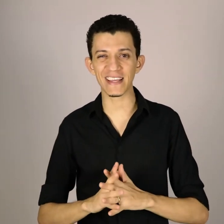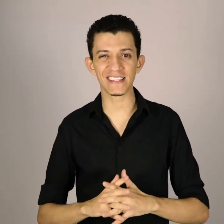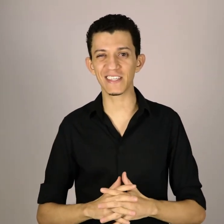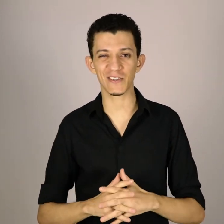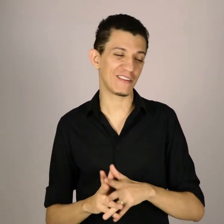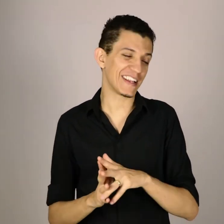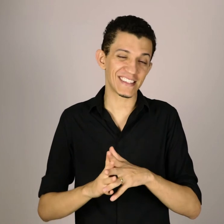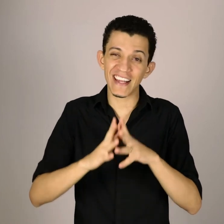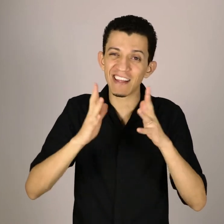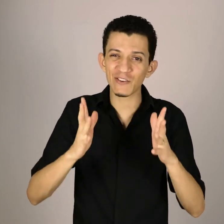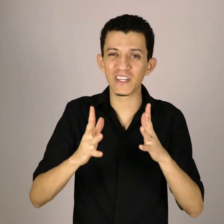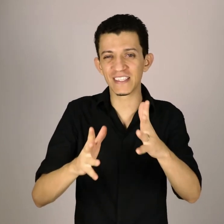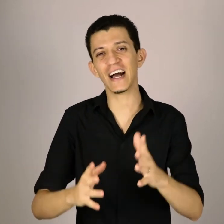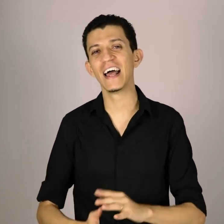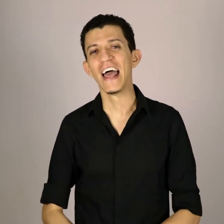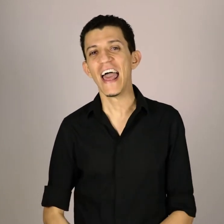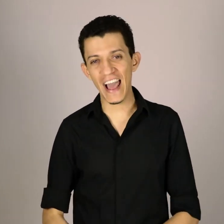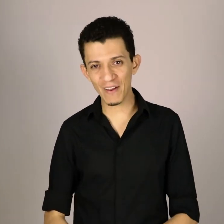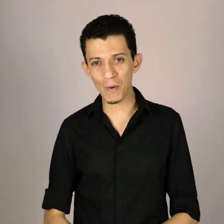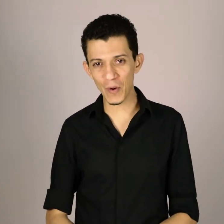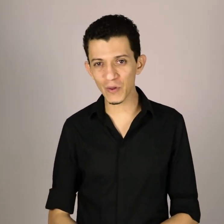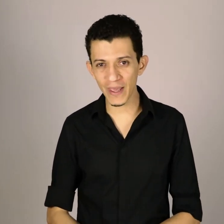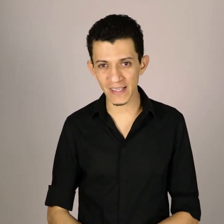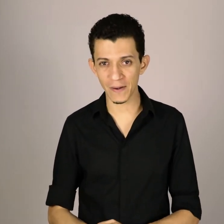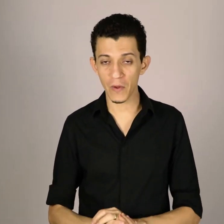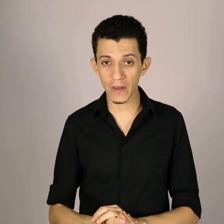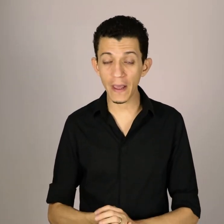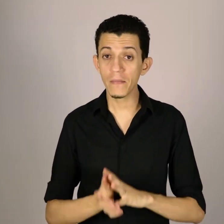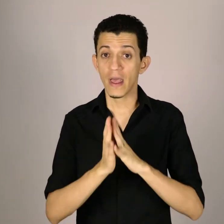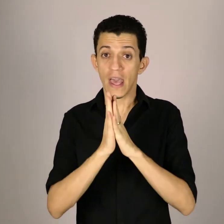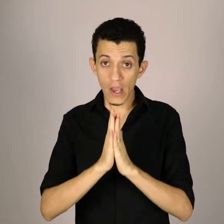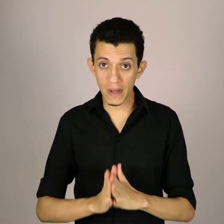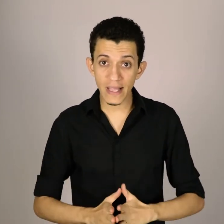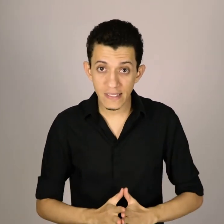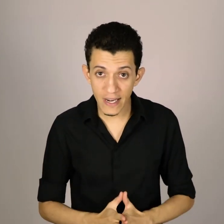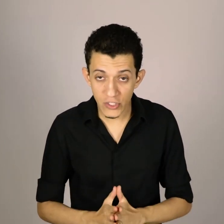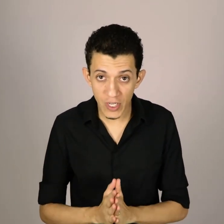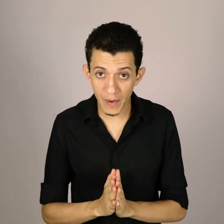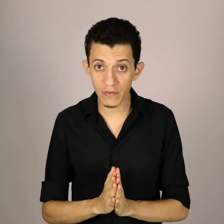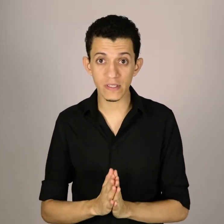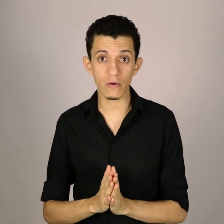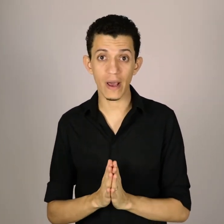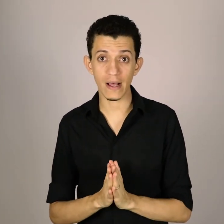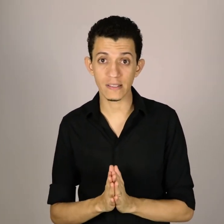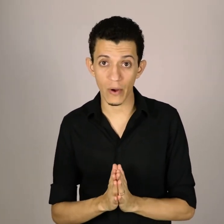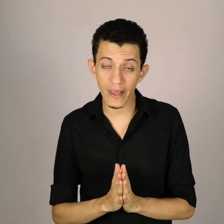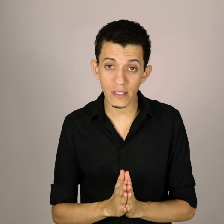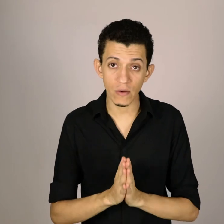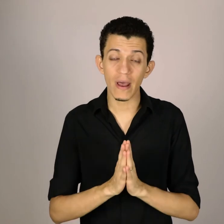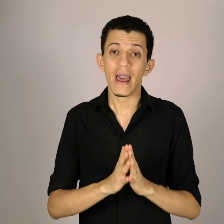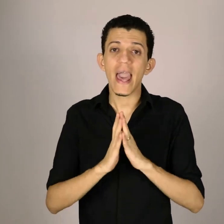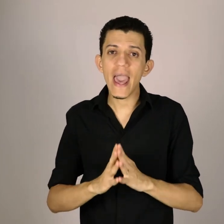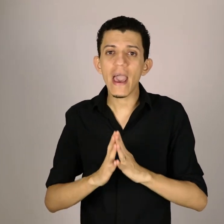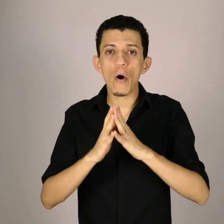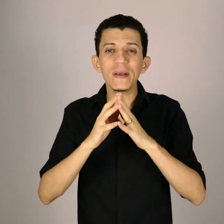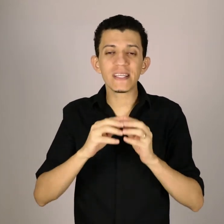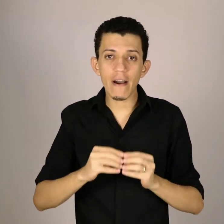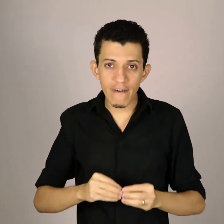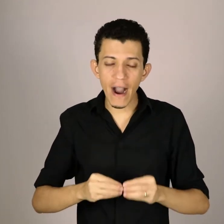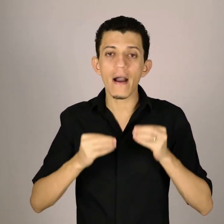exercício, na verdade, você nem tem que utilizar, é a língua portuguesa, ok? E uma terceira dica para você com relação a isso é observar